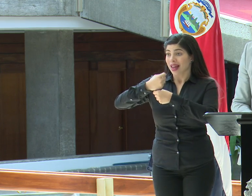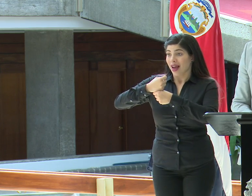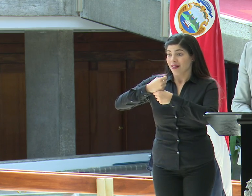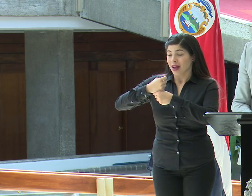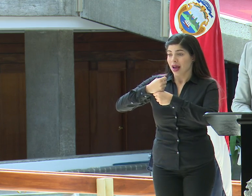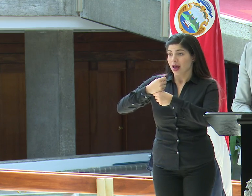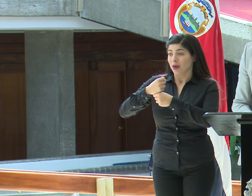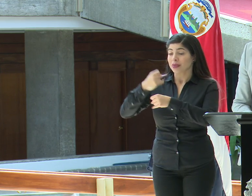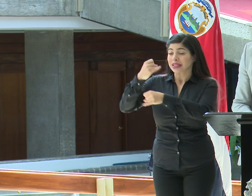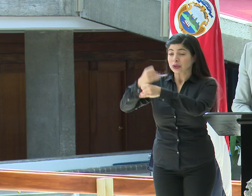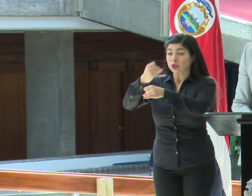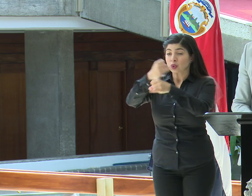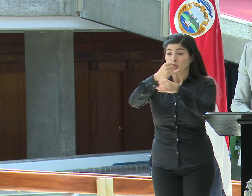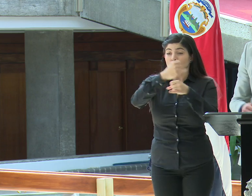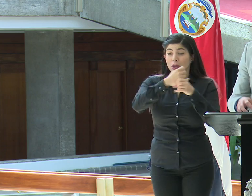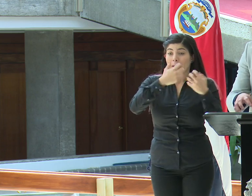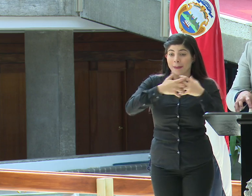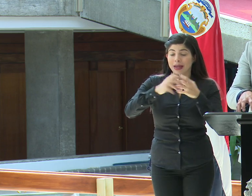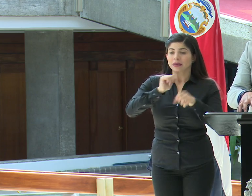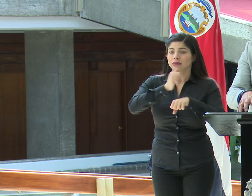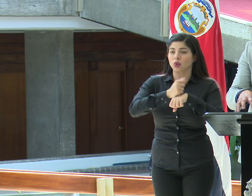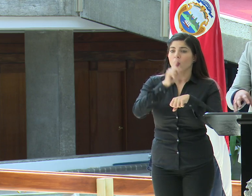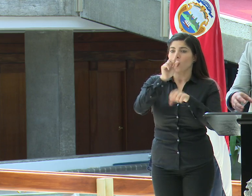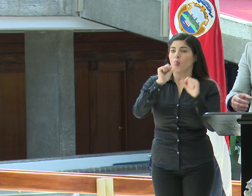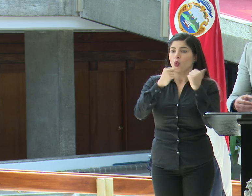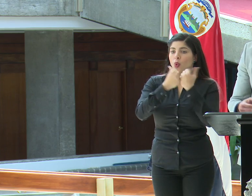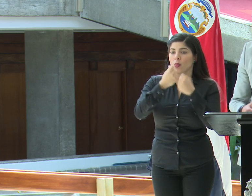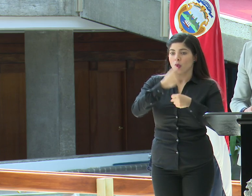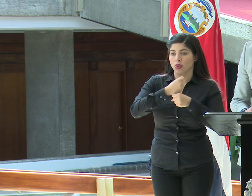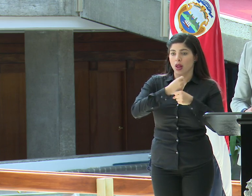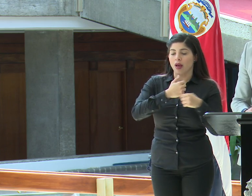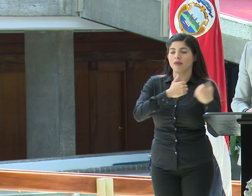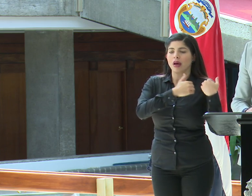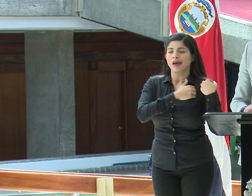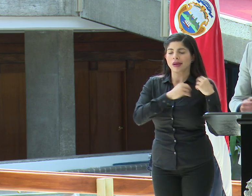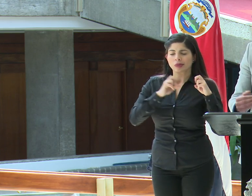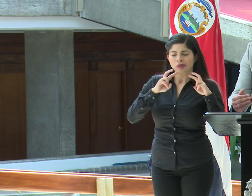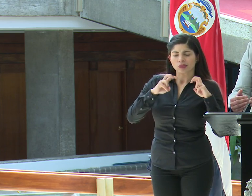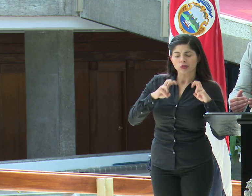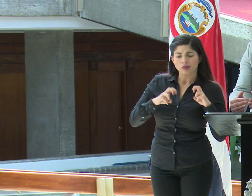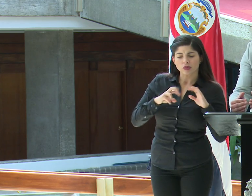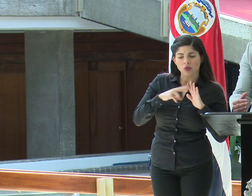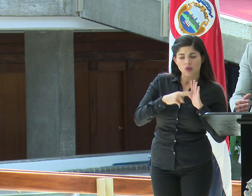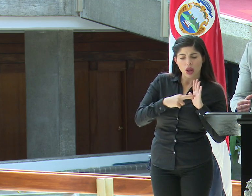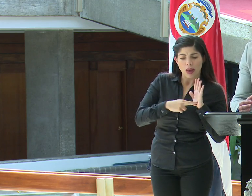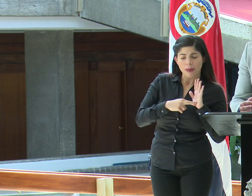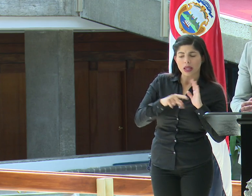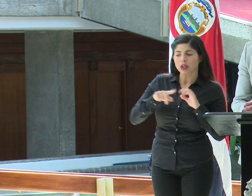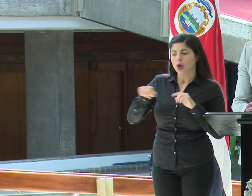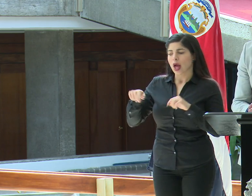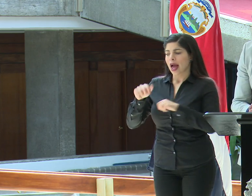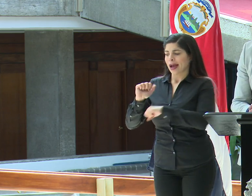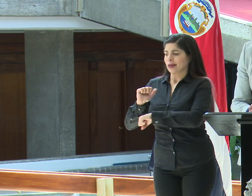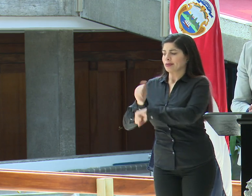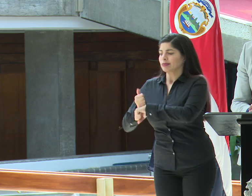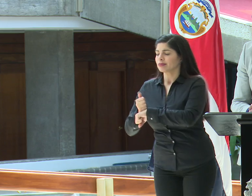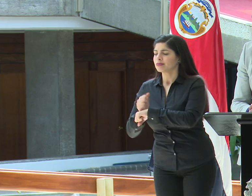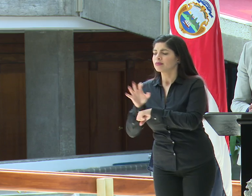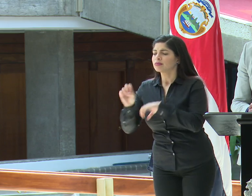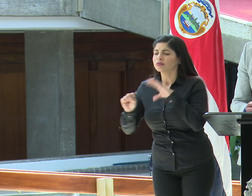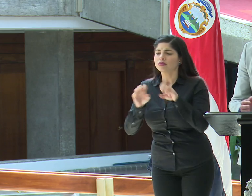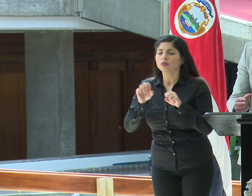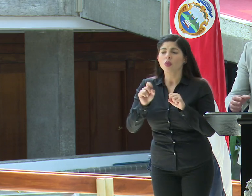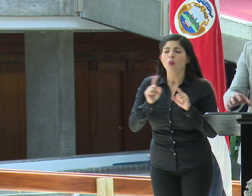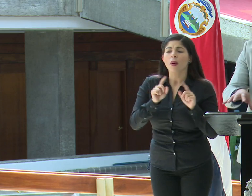cada institución o empresa para que revisen los lineamientos, para que establezcan identificación de